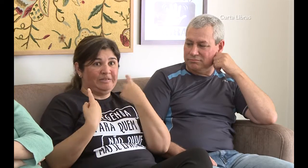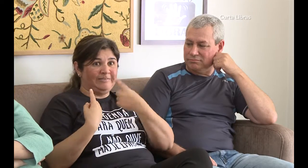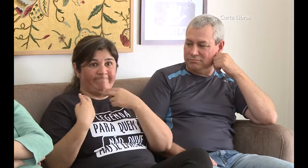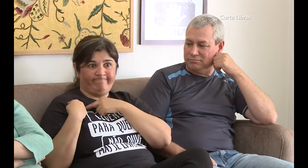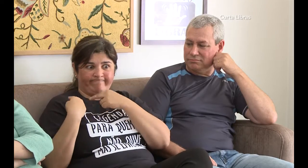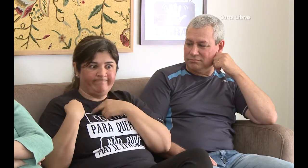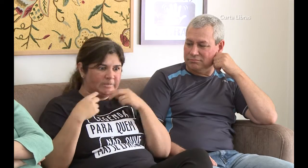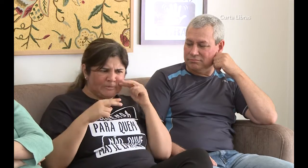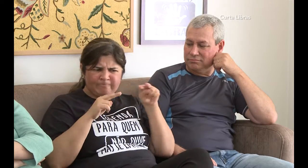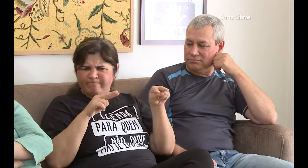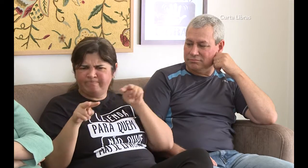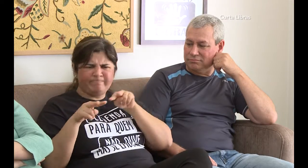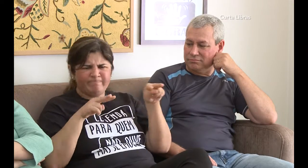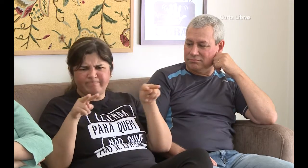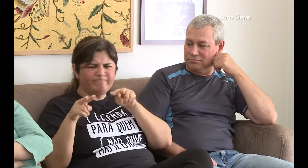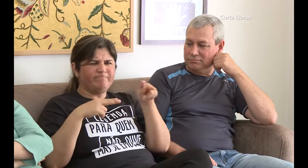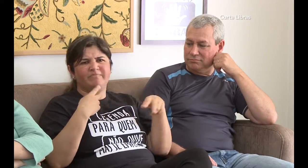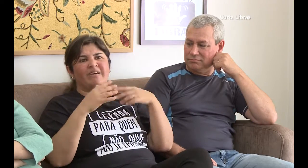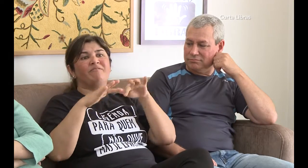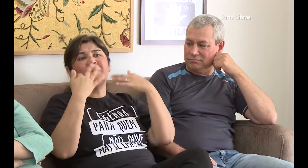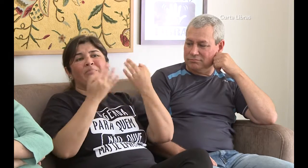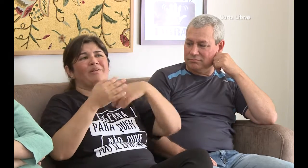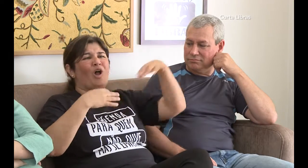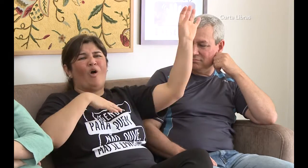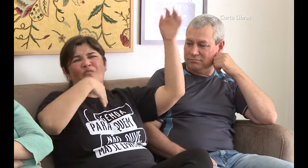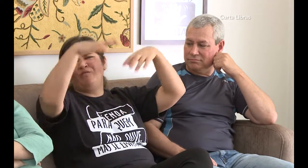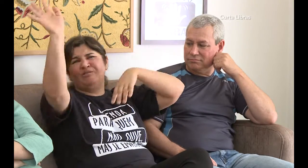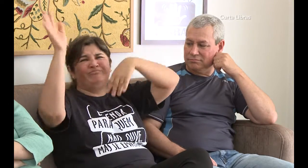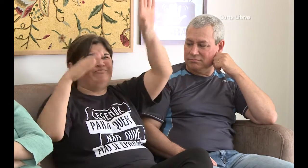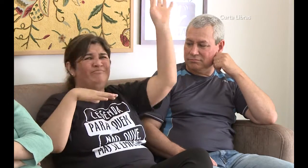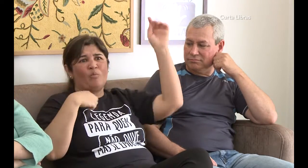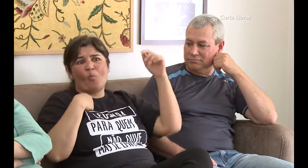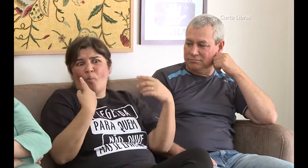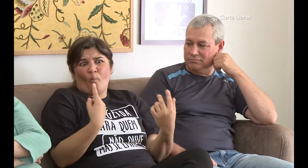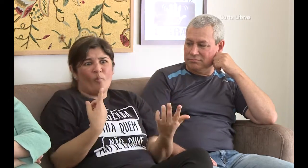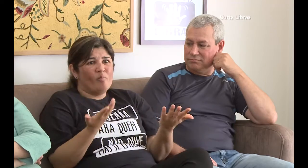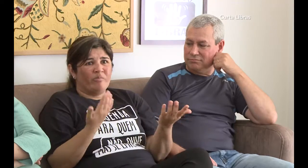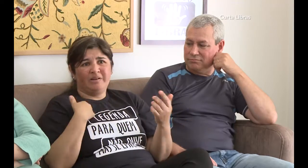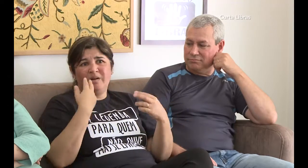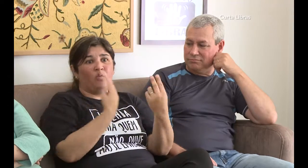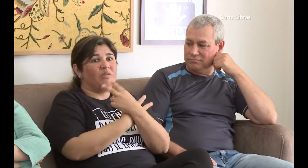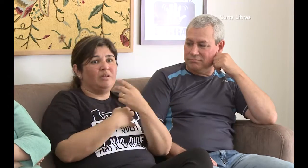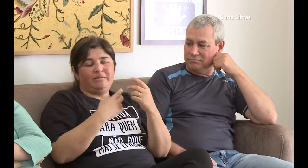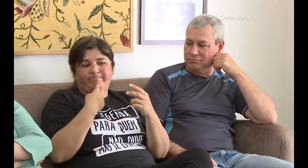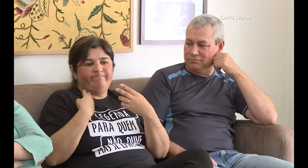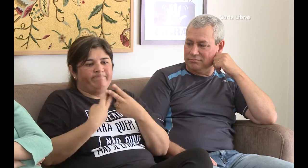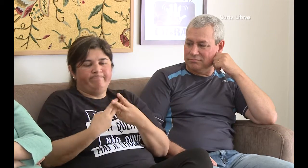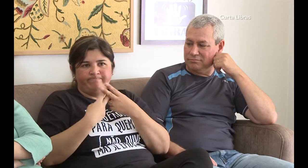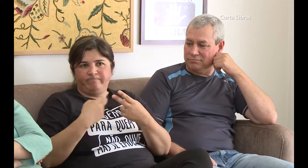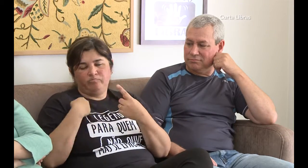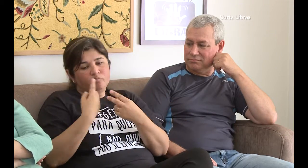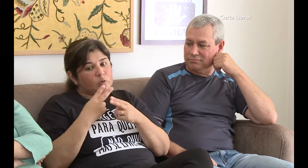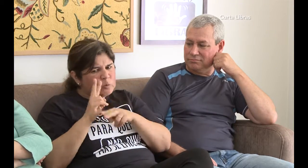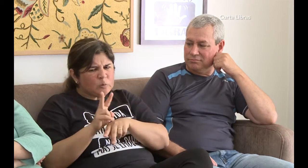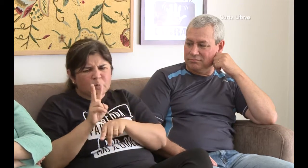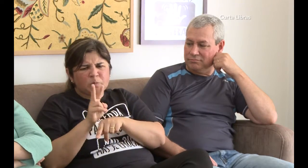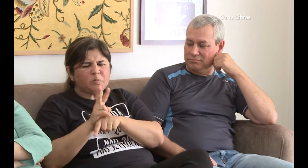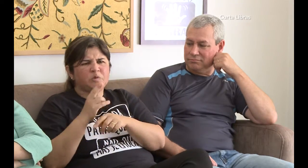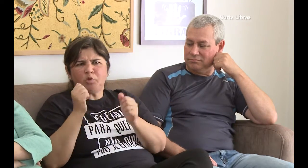responsabilidade, né? Cuidar dele sozinha. Precisava estar sempre atenta. A minha família é de outra cidade, então eu fiquei sozinha aqui. Eu precisava estar sempre